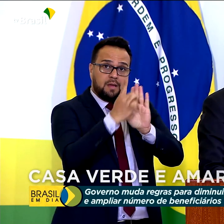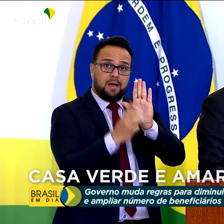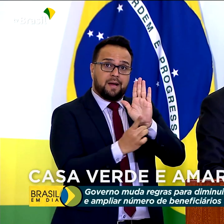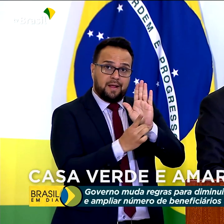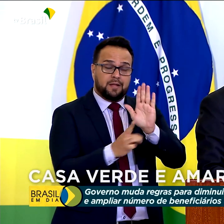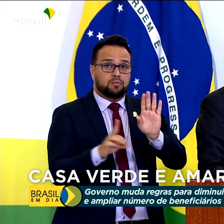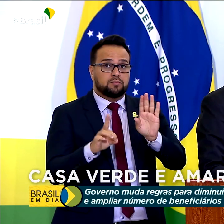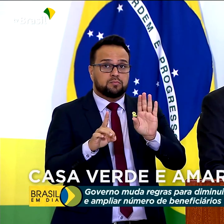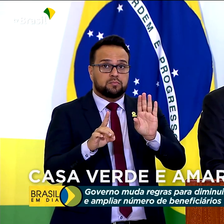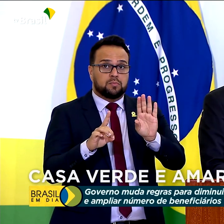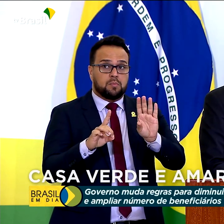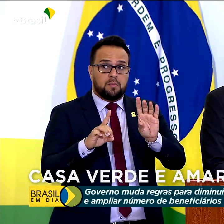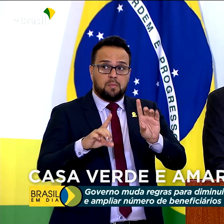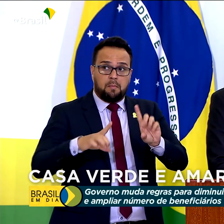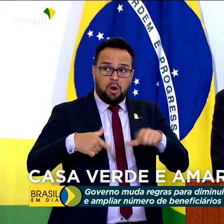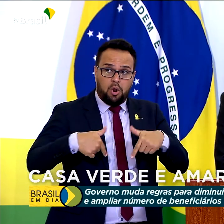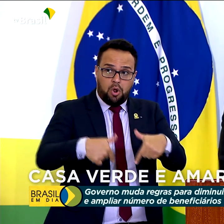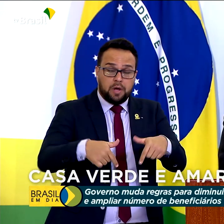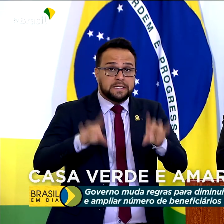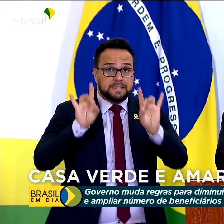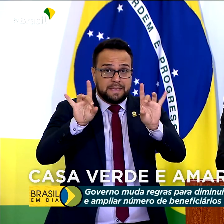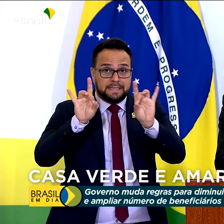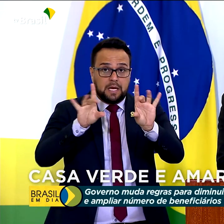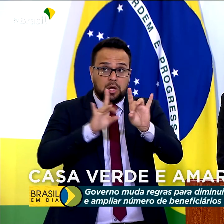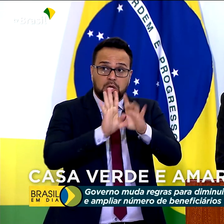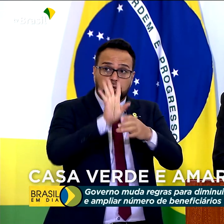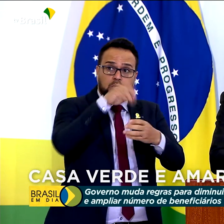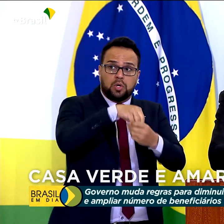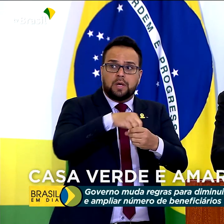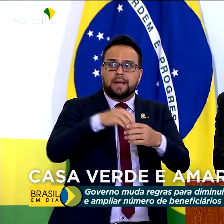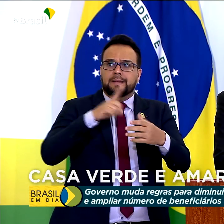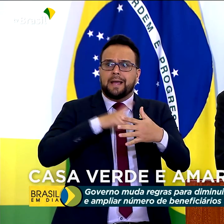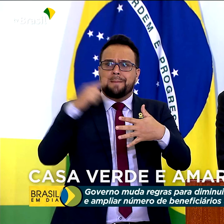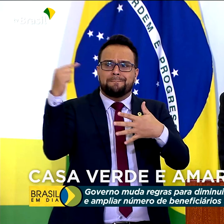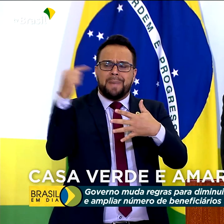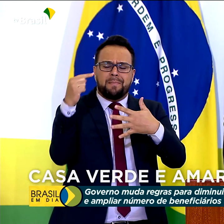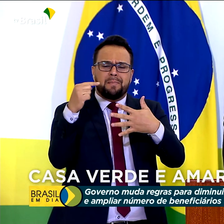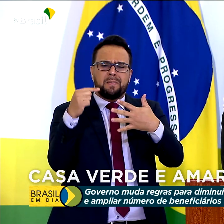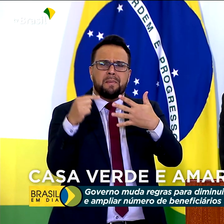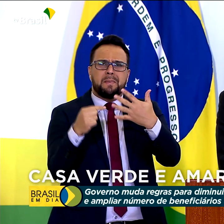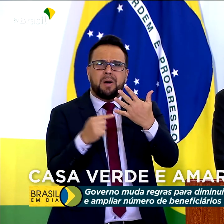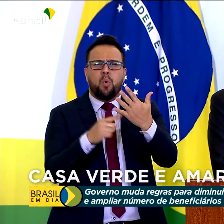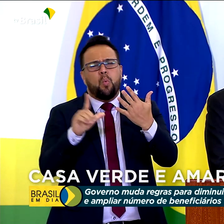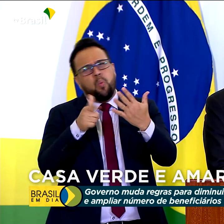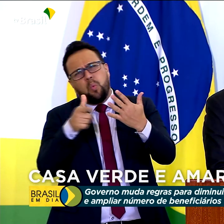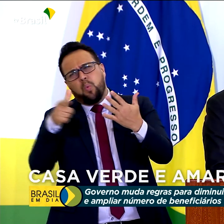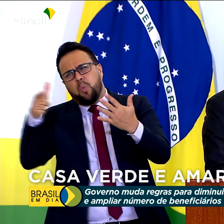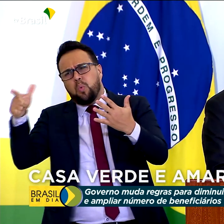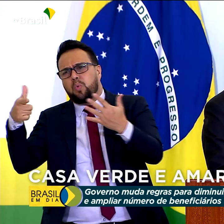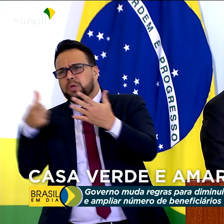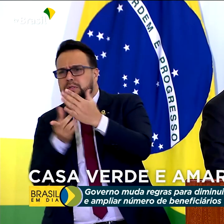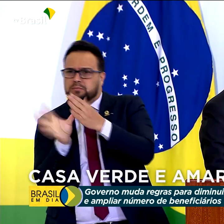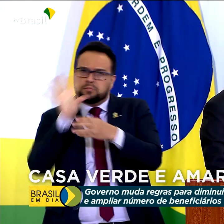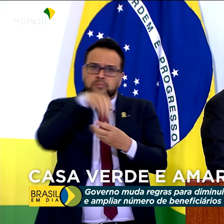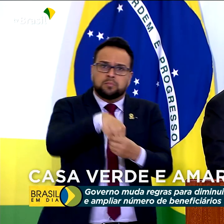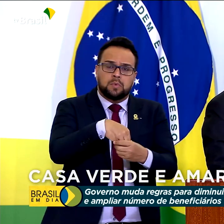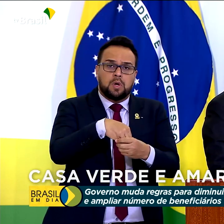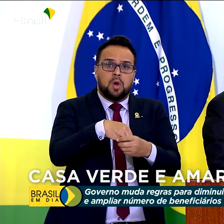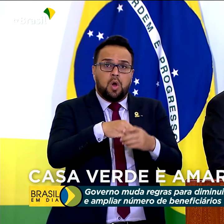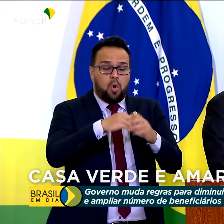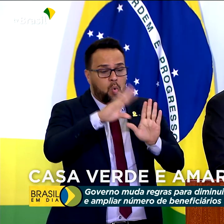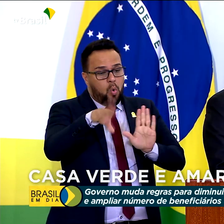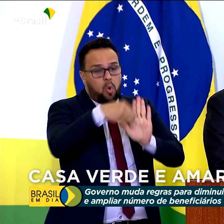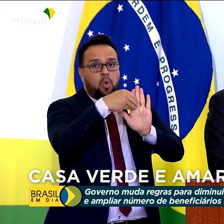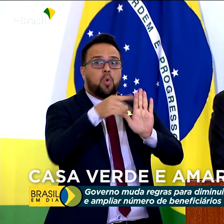essenciais, incluímos ali, entre tantas outras, no máximo possível, incluímos a construção civil.